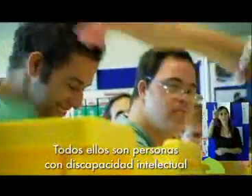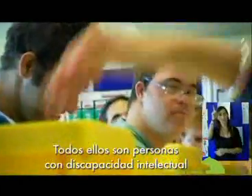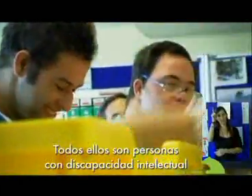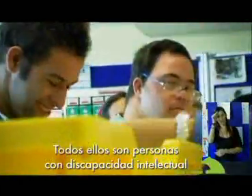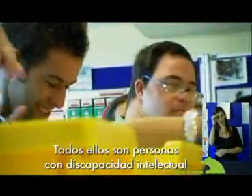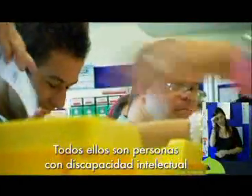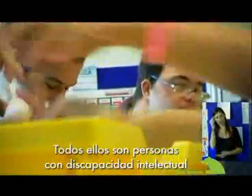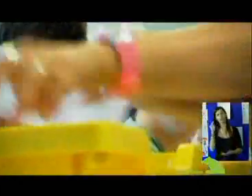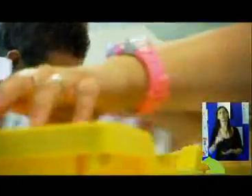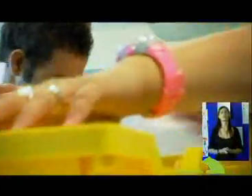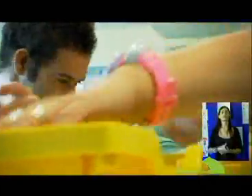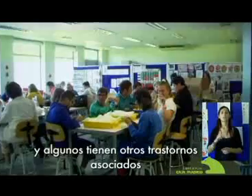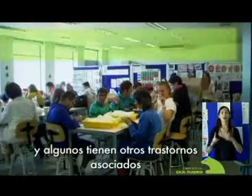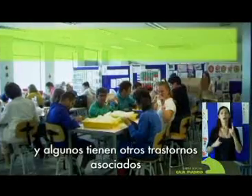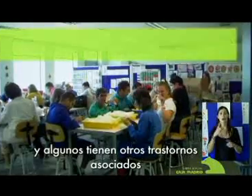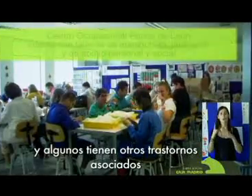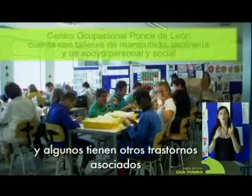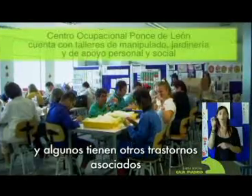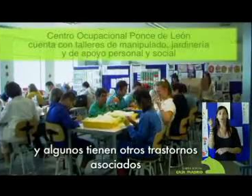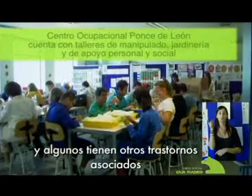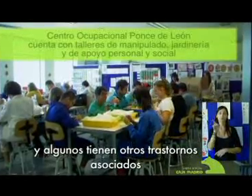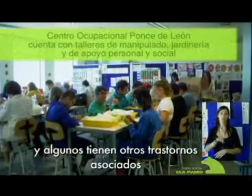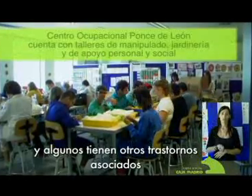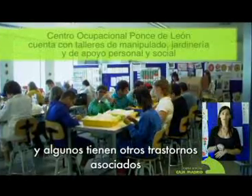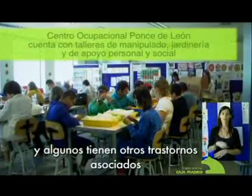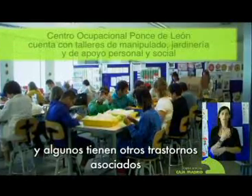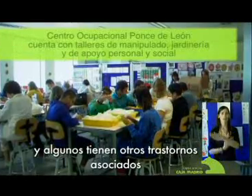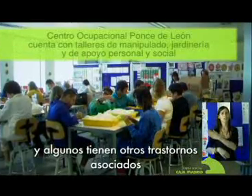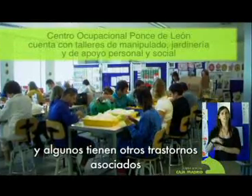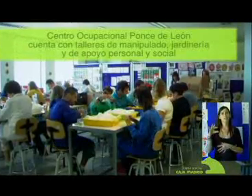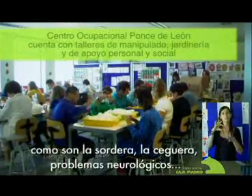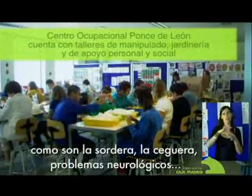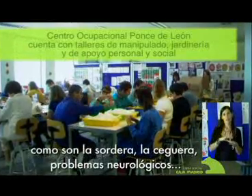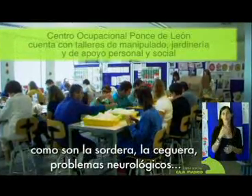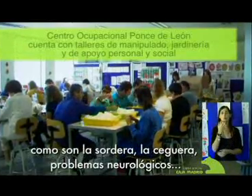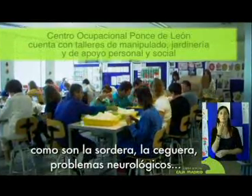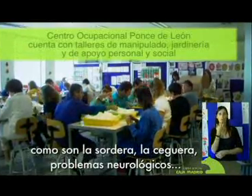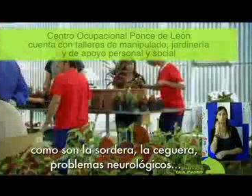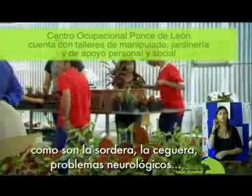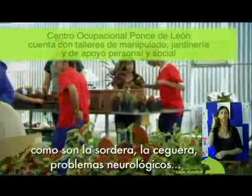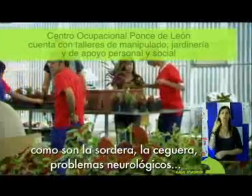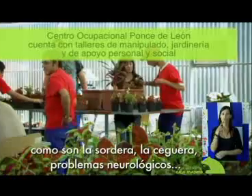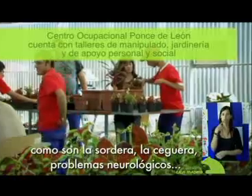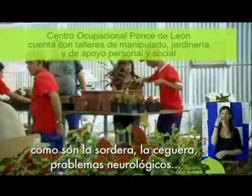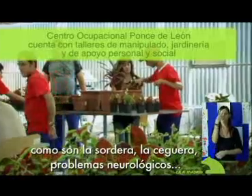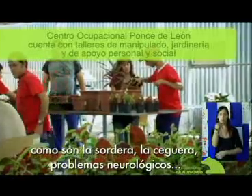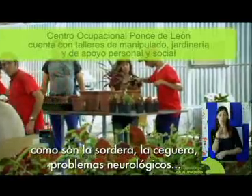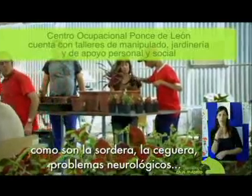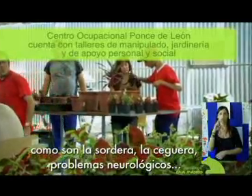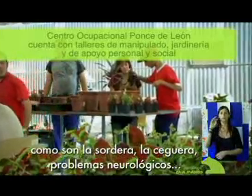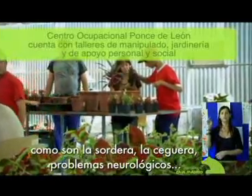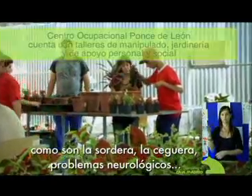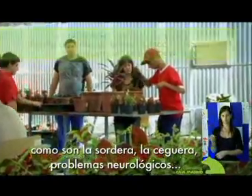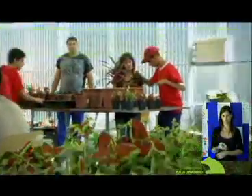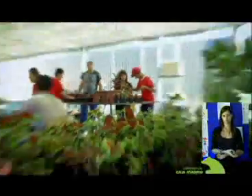discapacidad intelectual y algunos tienen otros trastornos asociados como son la sordera, la ceguera,